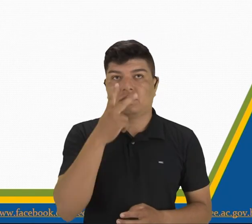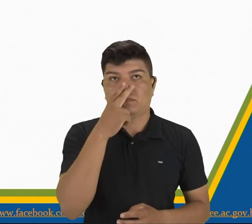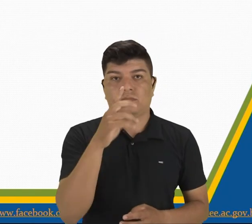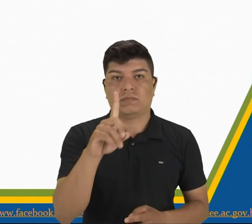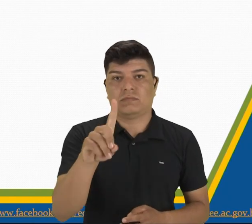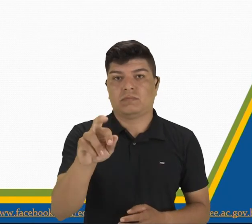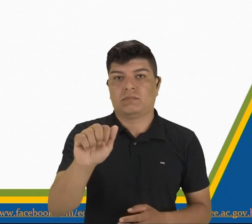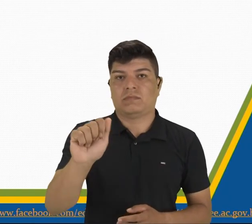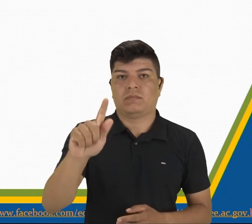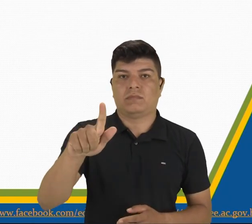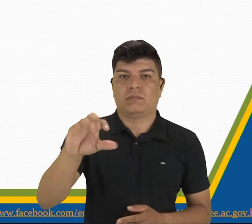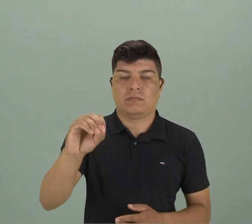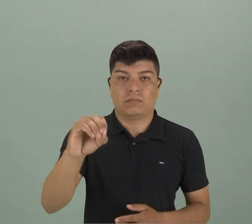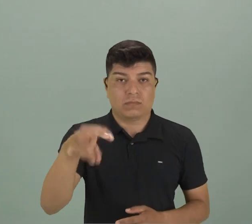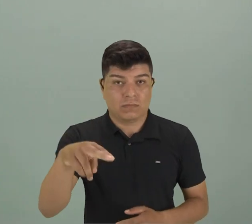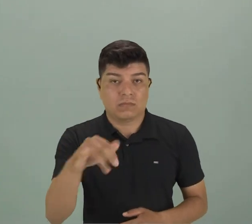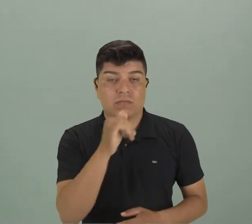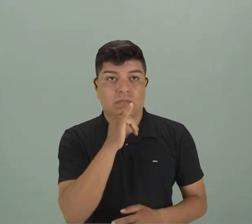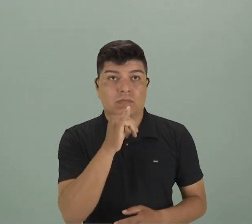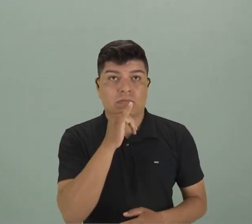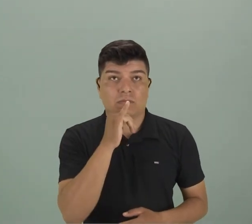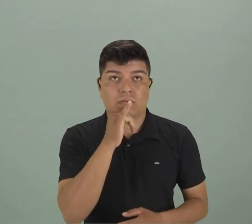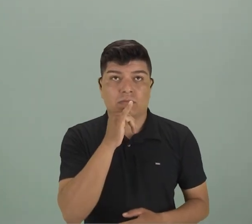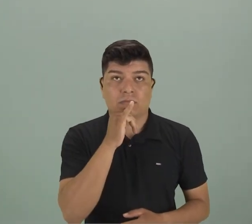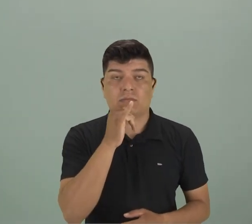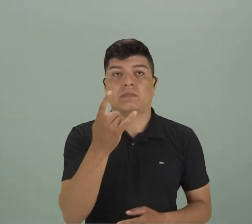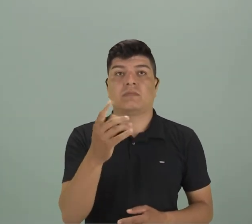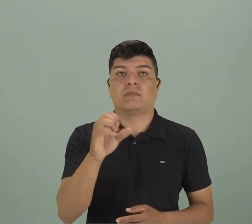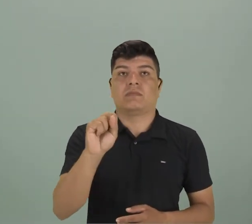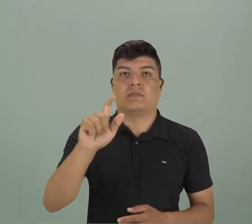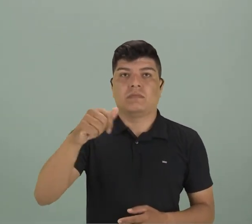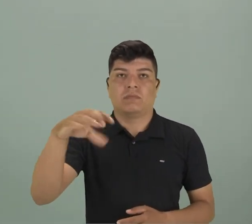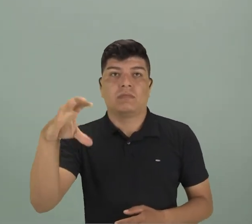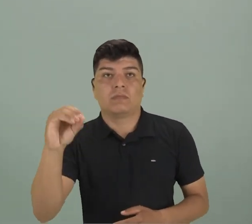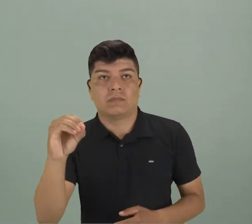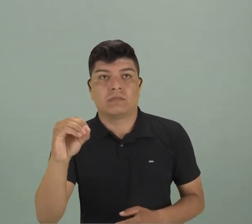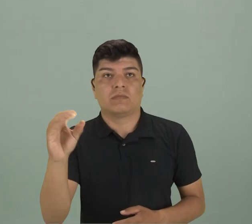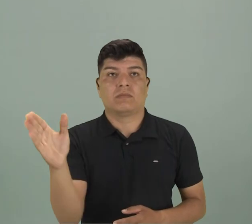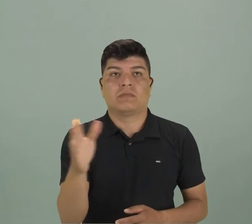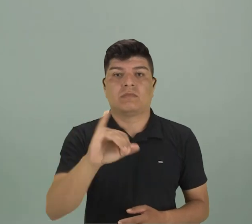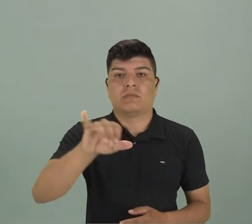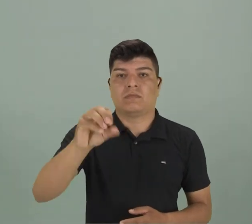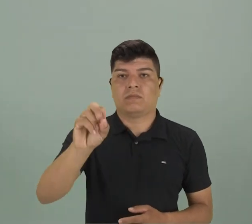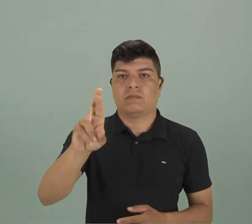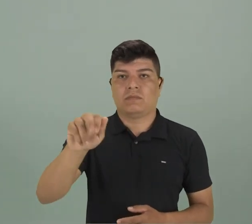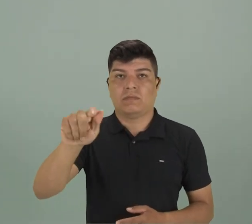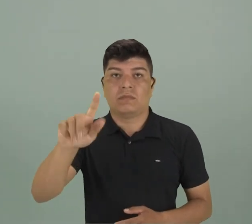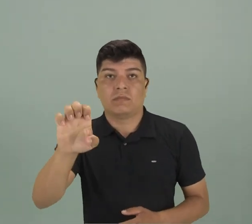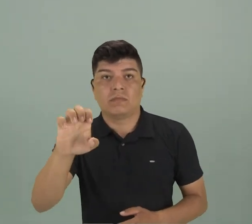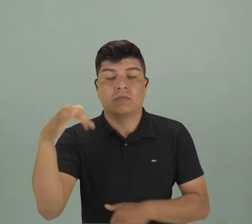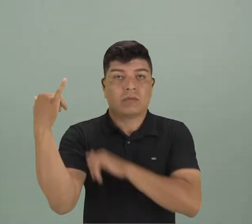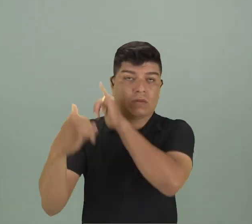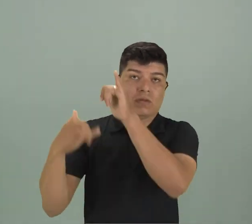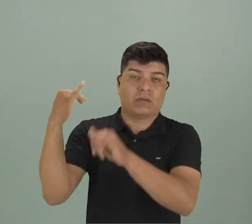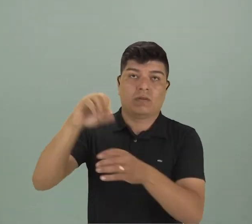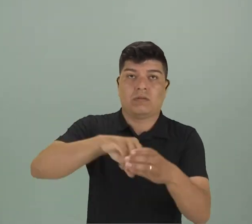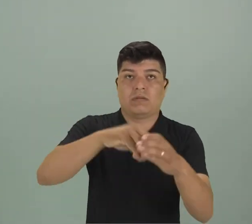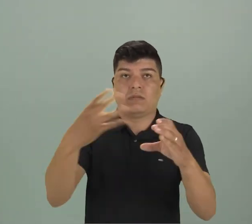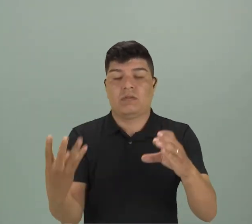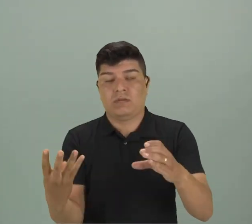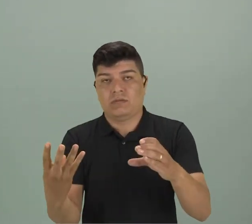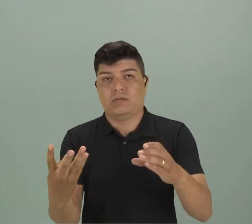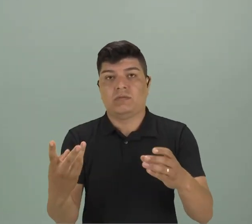ok? Entonces, gente, este ejemplo de San Jorge y el dragón, fija para las lendas, porque la lenda característica de la leyenda es la